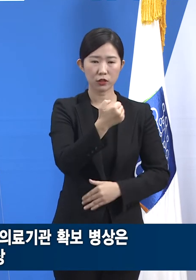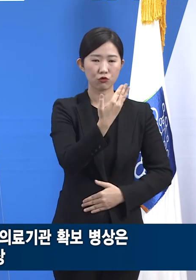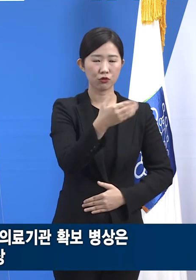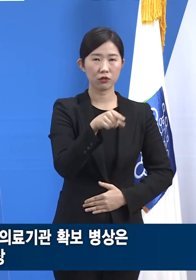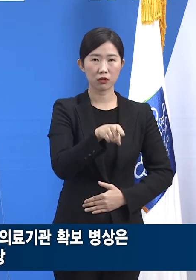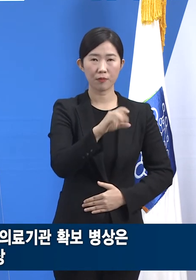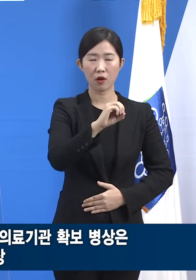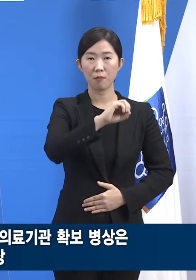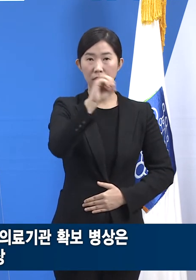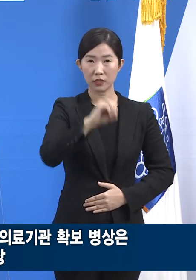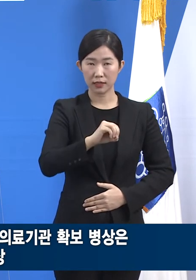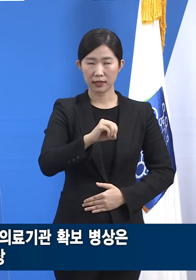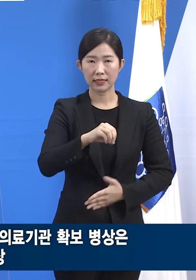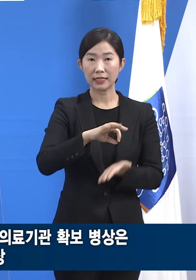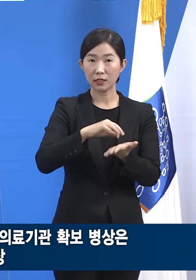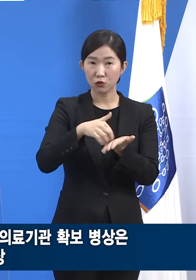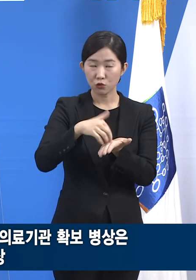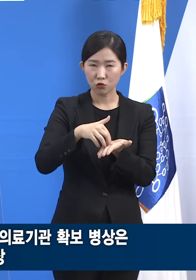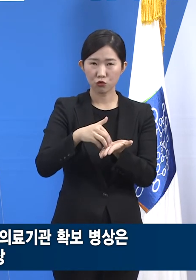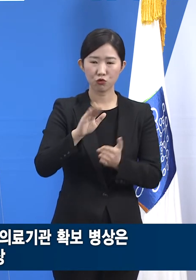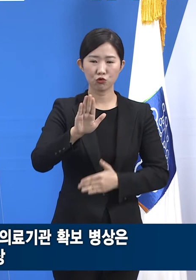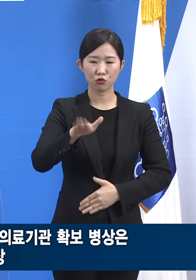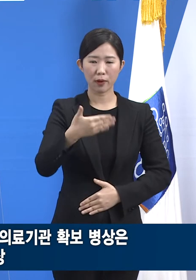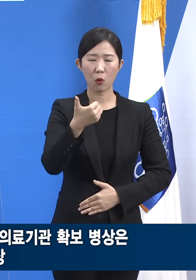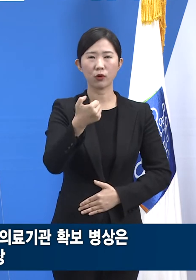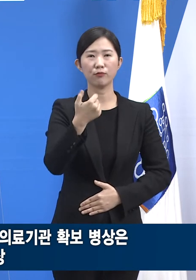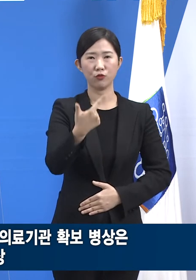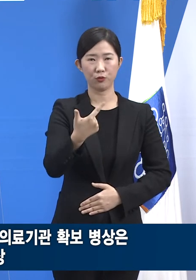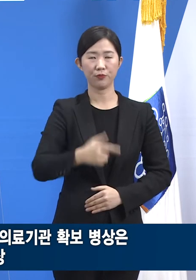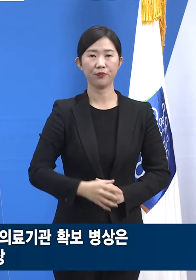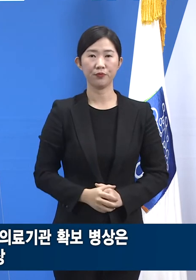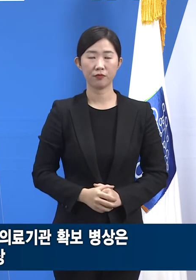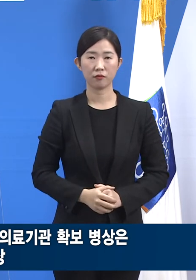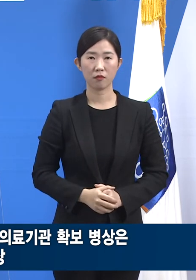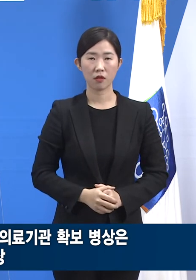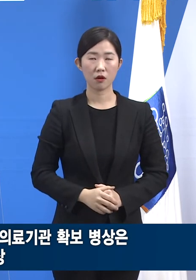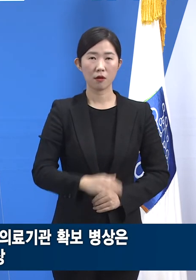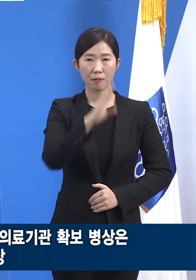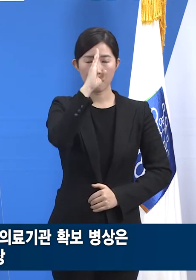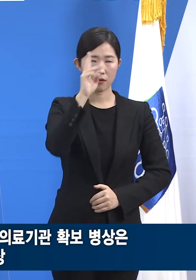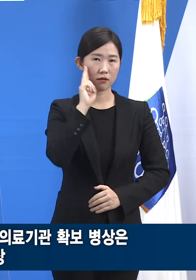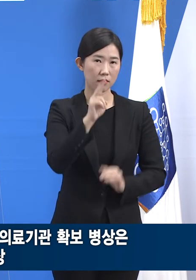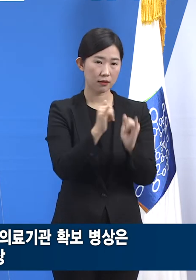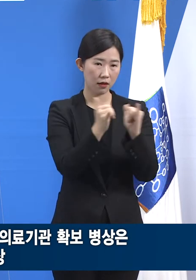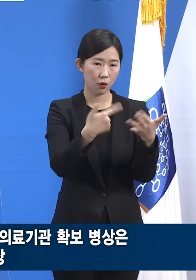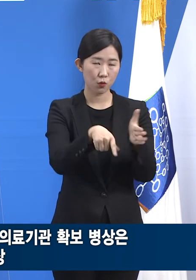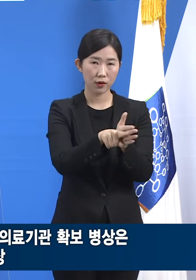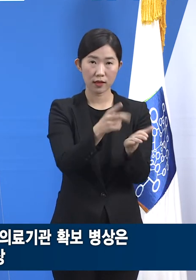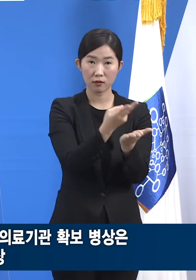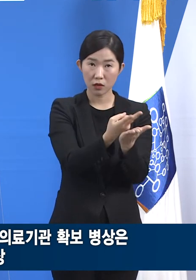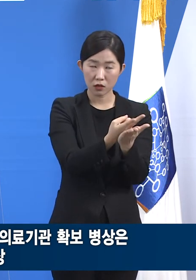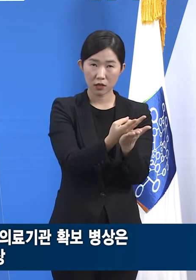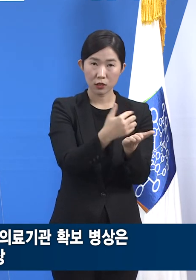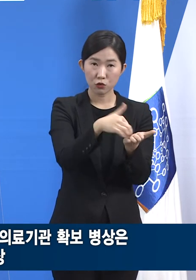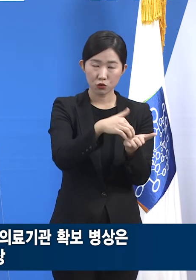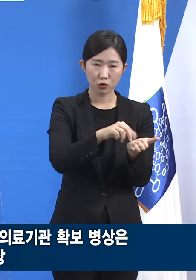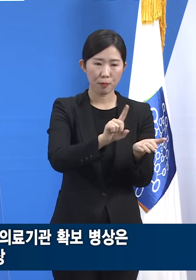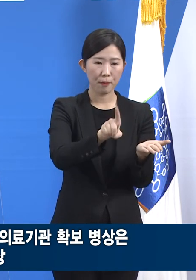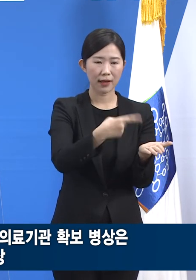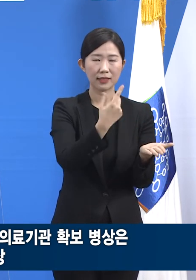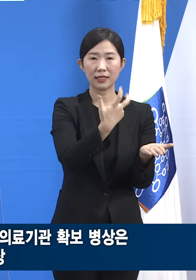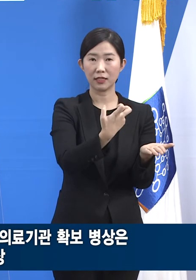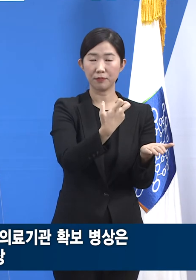956병상입니다. 중증 환자 치료 병상은 총 173병이 확보되어 있고